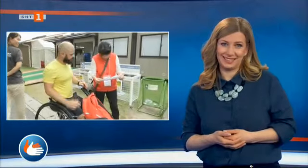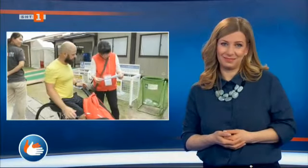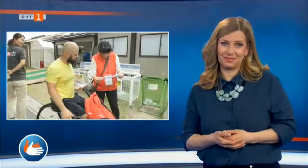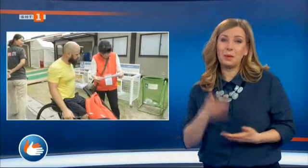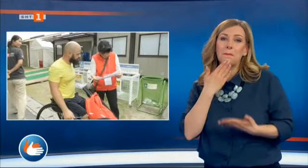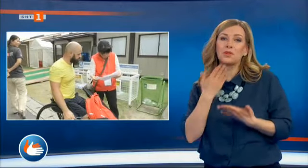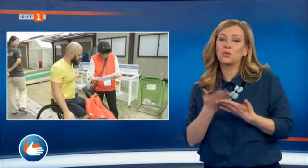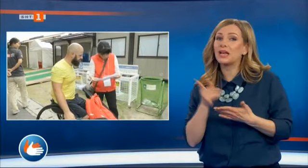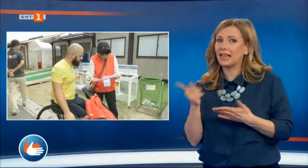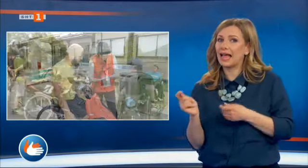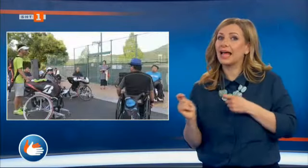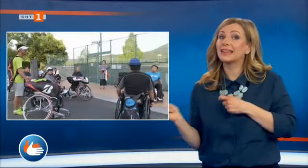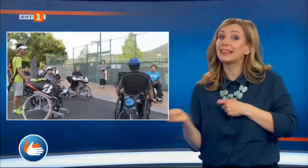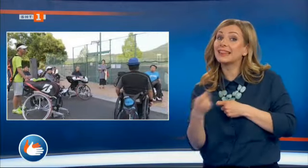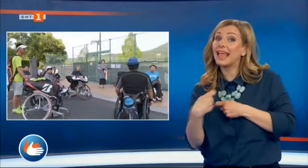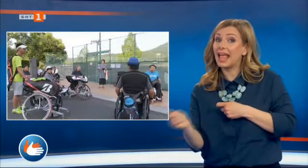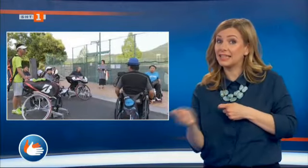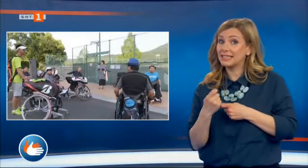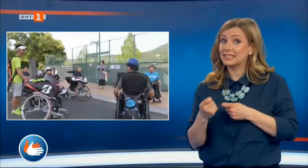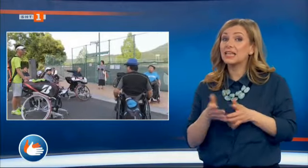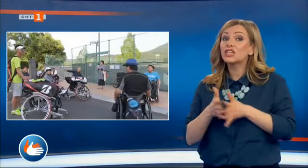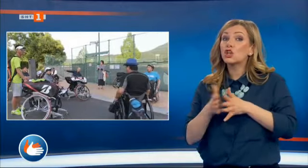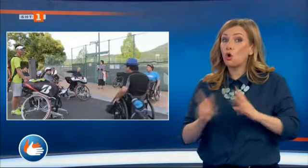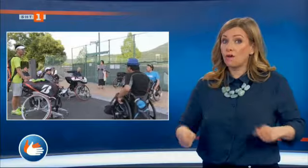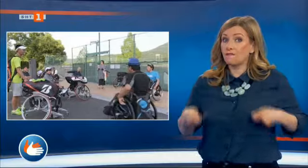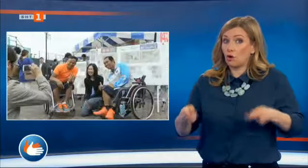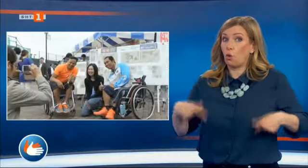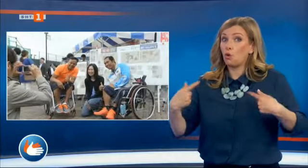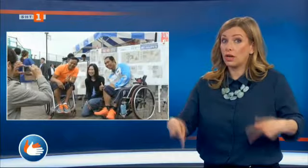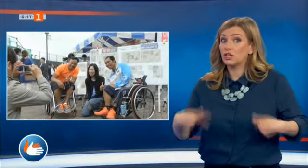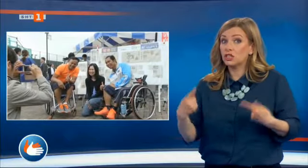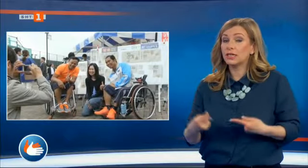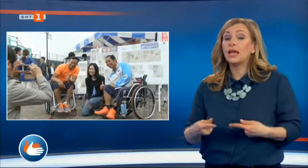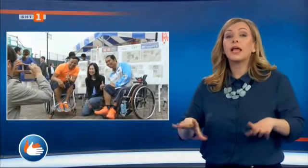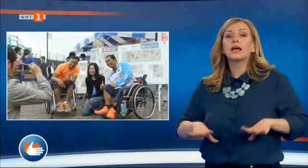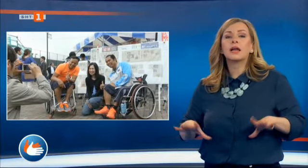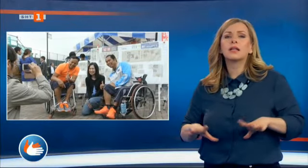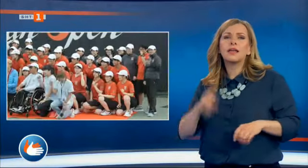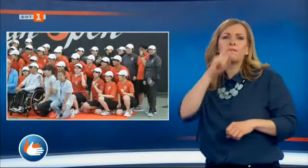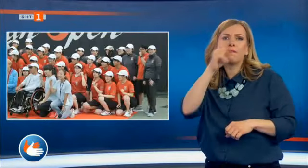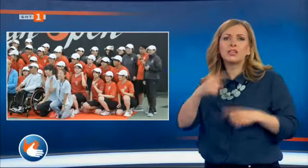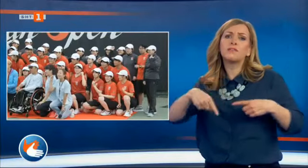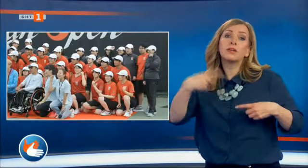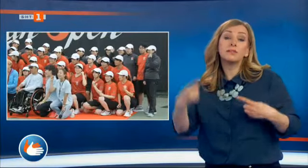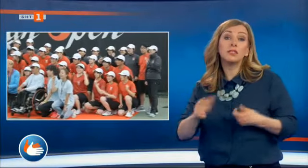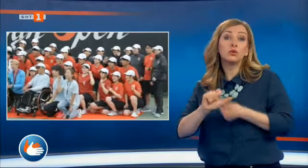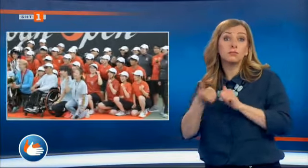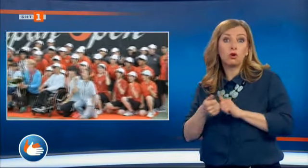Благодарение на тениса за хора в инвалидни колички, град ИИЗУКА играе все по-голяма роля в развитието на спорта на международно